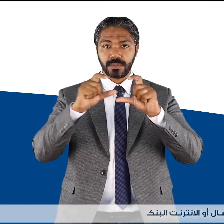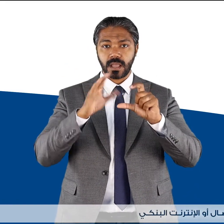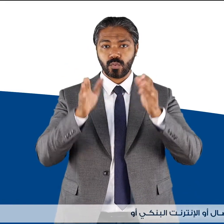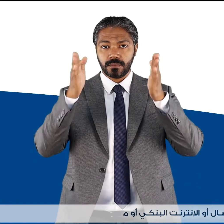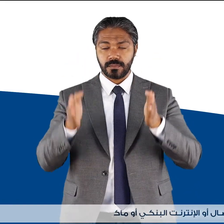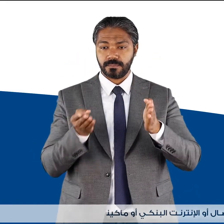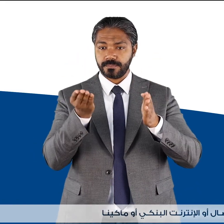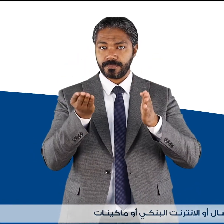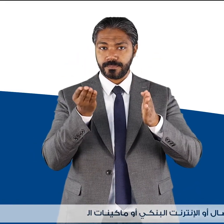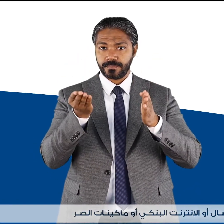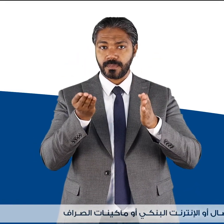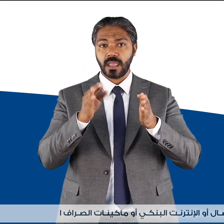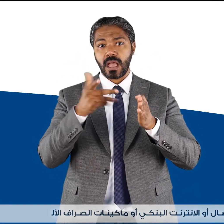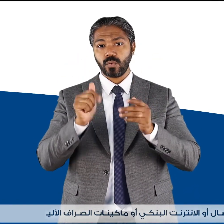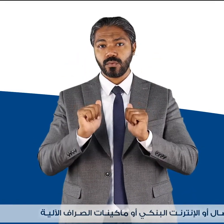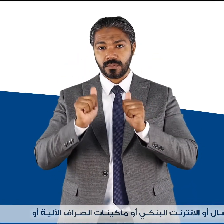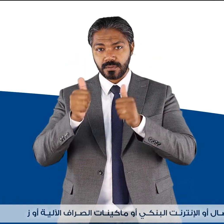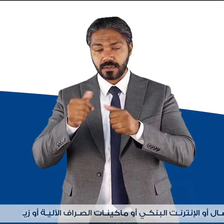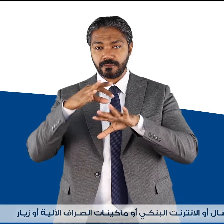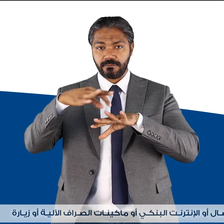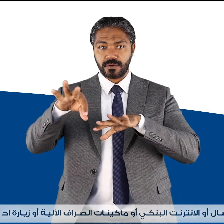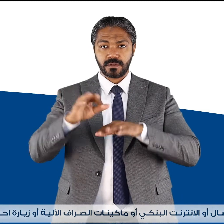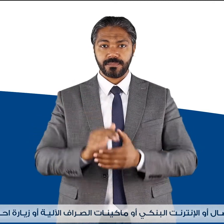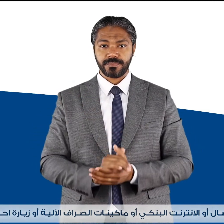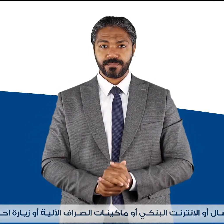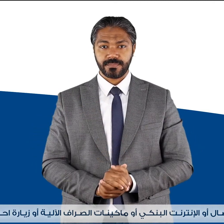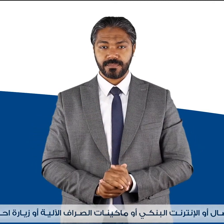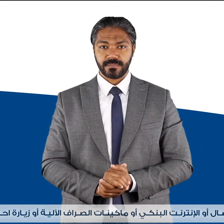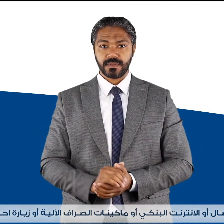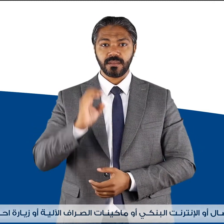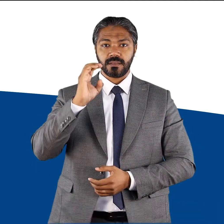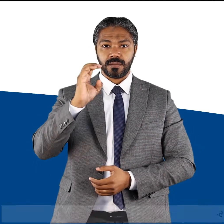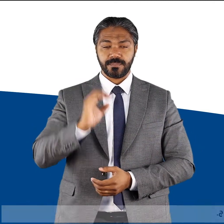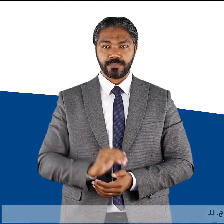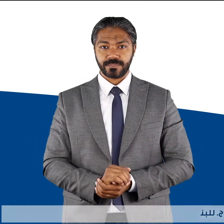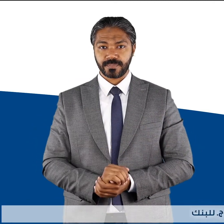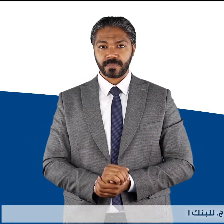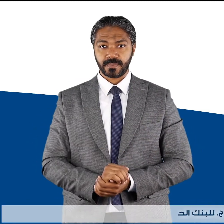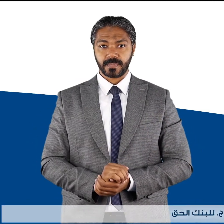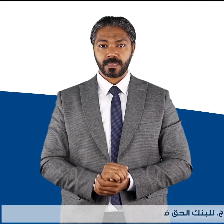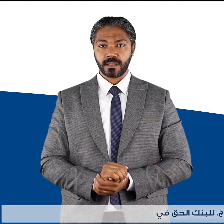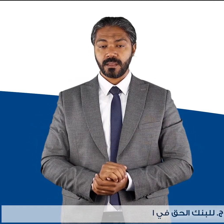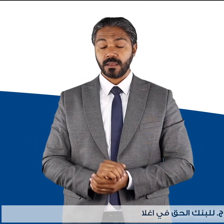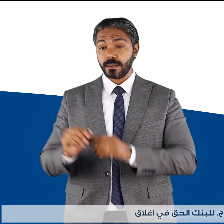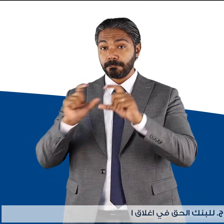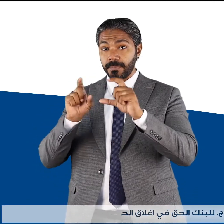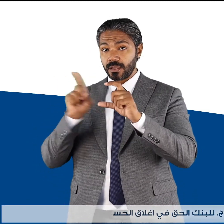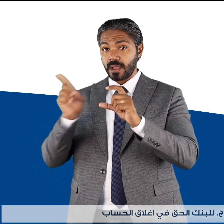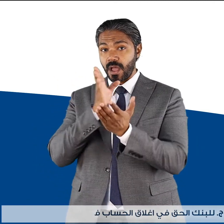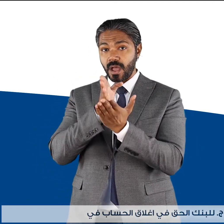أو مكينات الصرف الآلية أو زيارة أحد الفروع جيم للبنك الحق في إغلاق الحساب